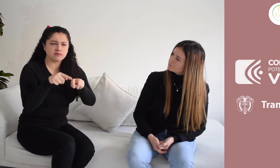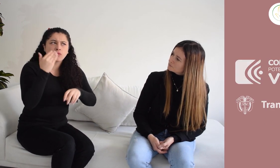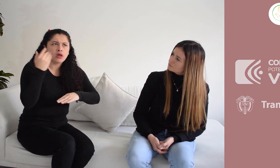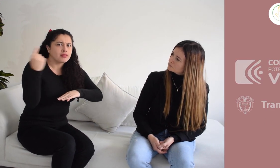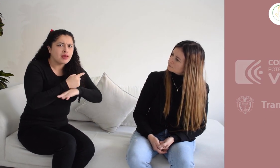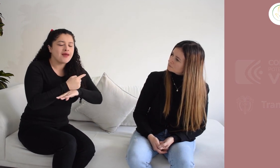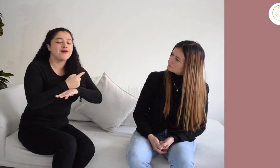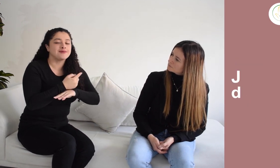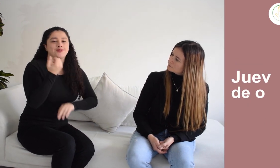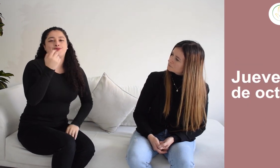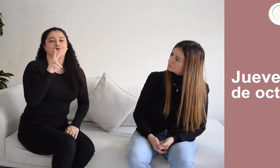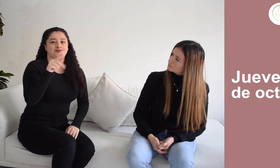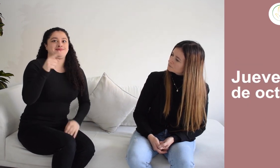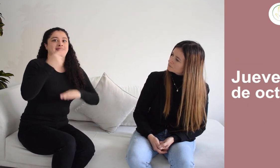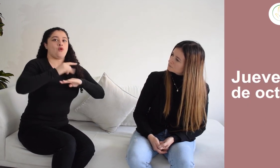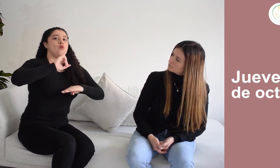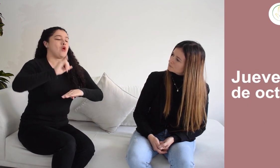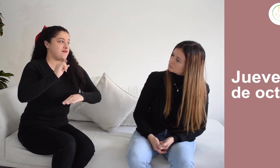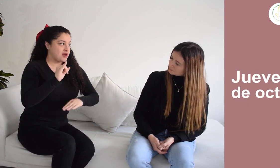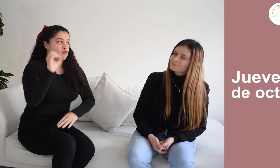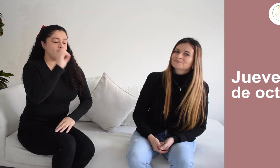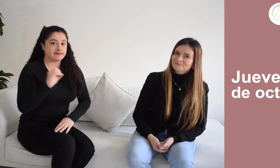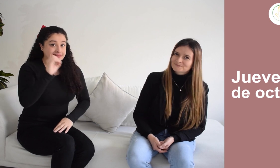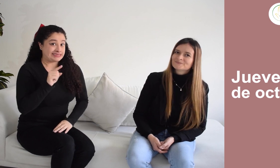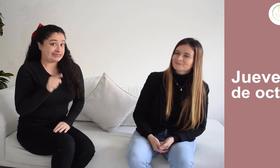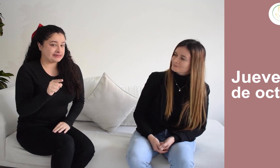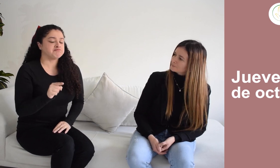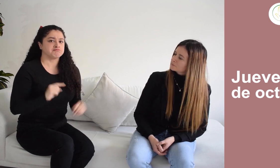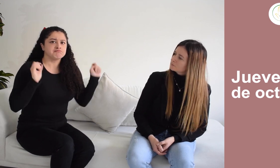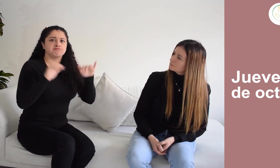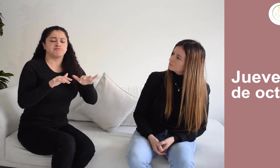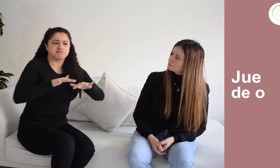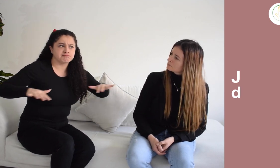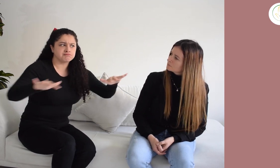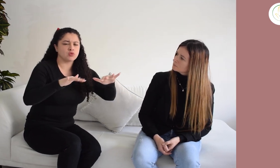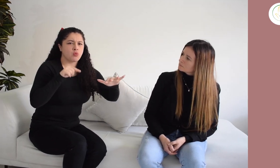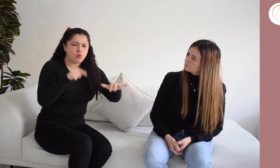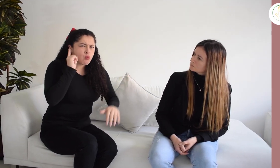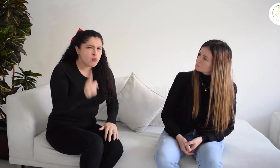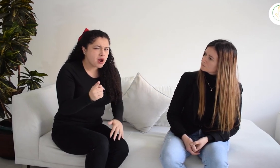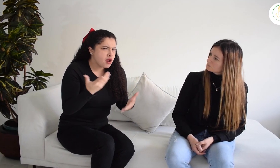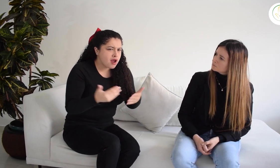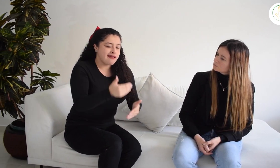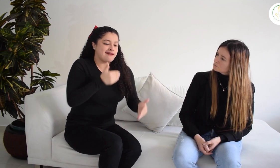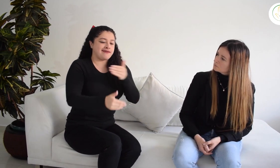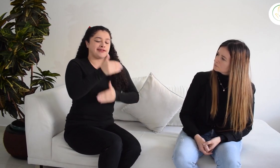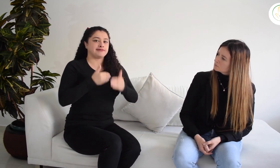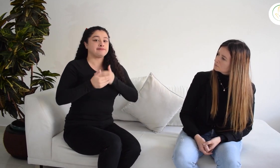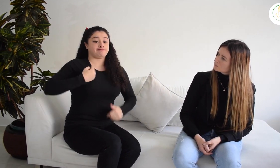de octubre debido a que en días anteriores se generó una conversación desde el Consejo Directivo, el director